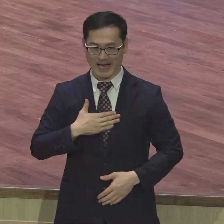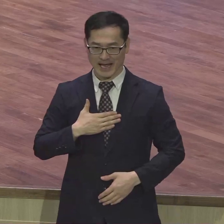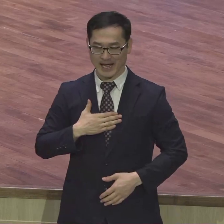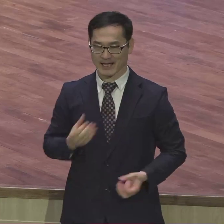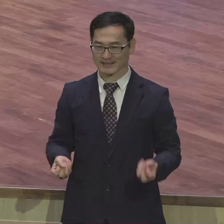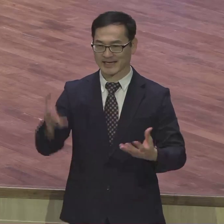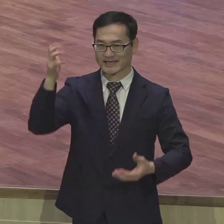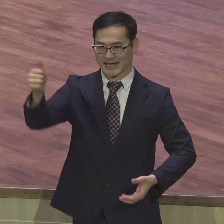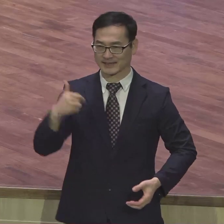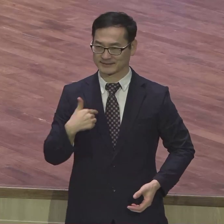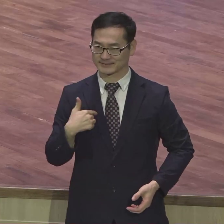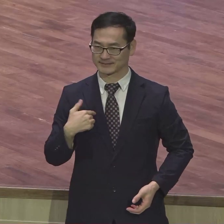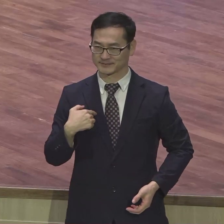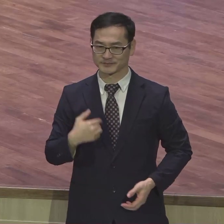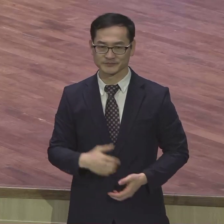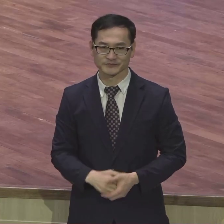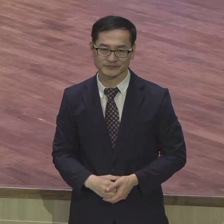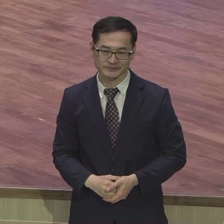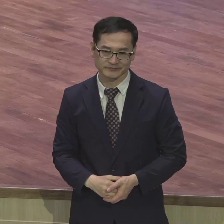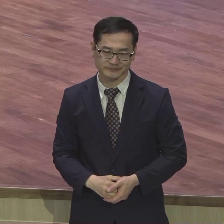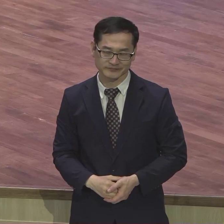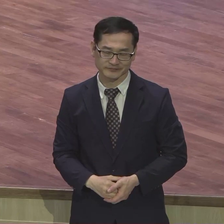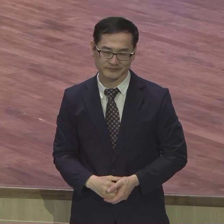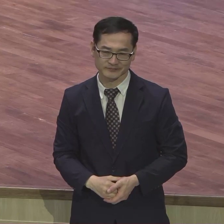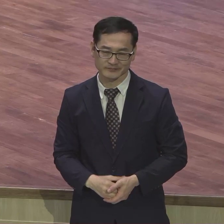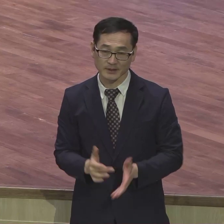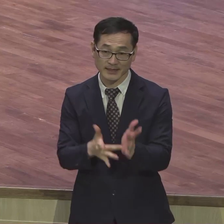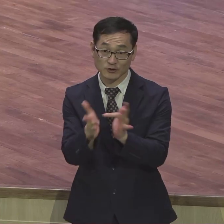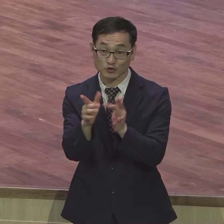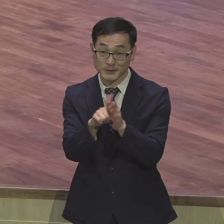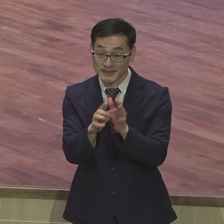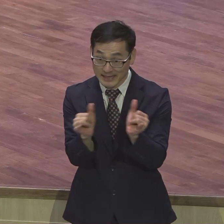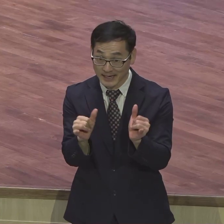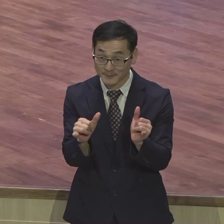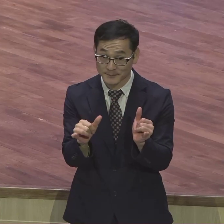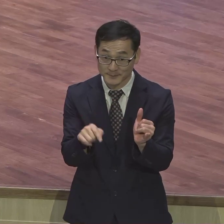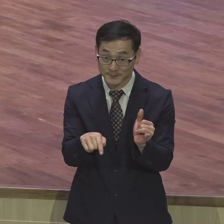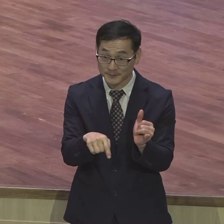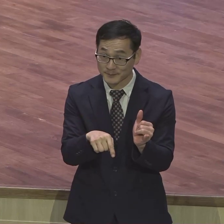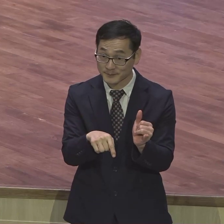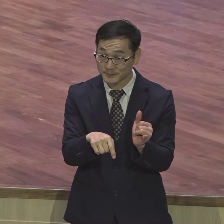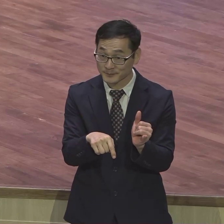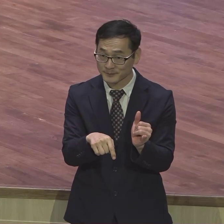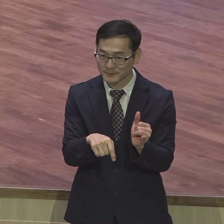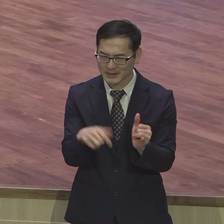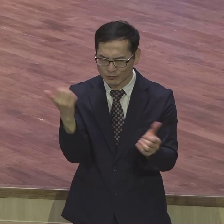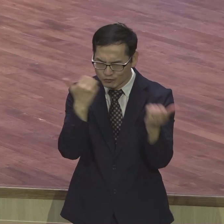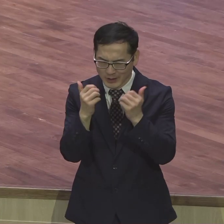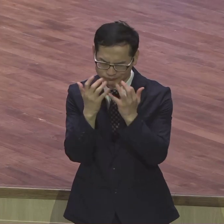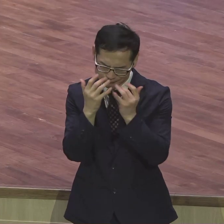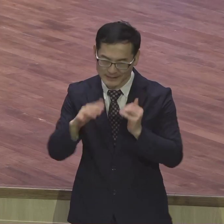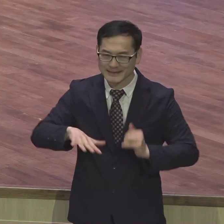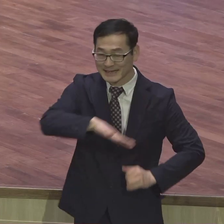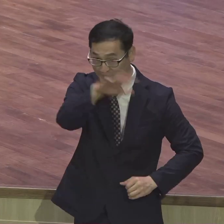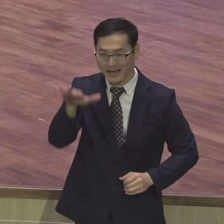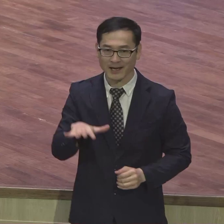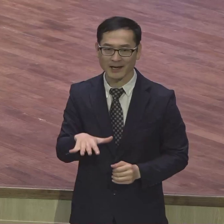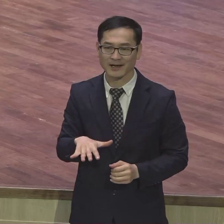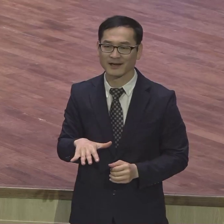예수를 믿는 사람은 여러분이 언제 믿었던 상관없어요 여러분 믿음이 어떻든 상관없어요 예수